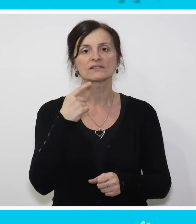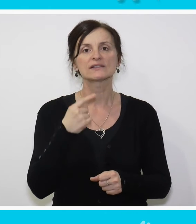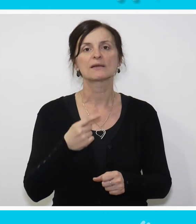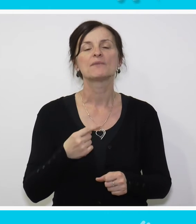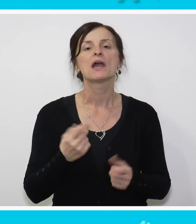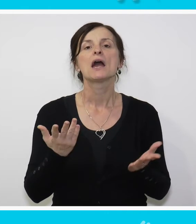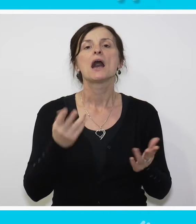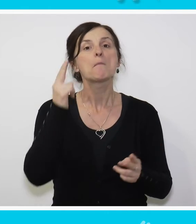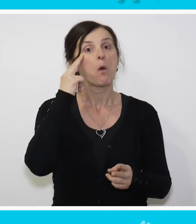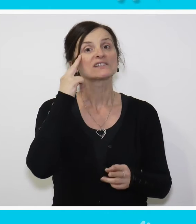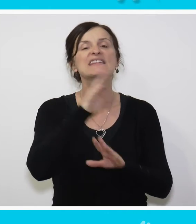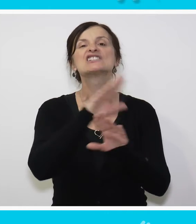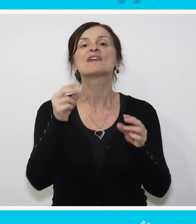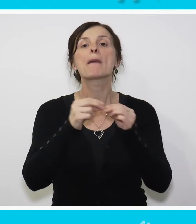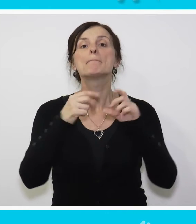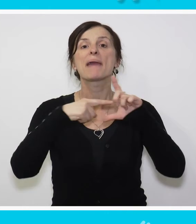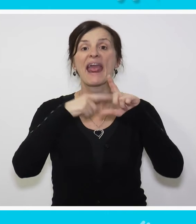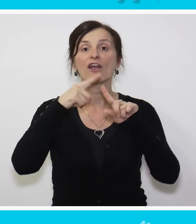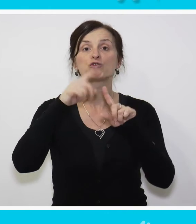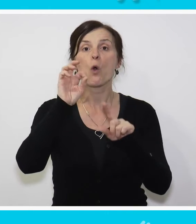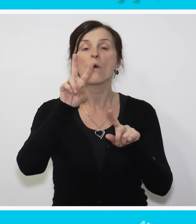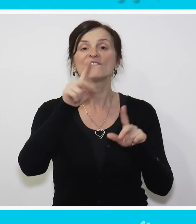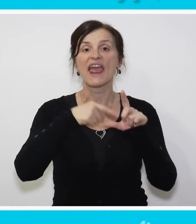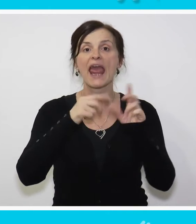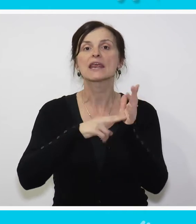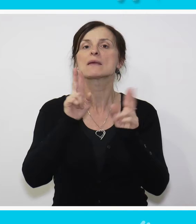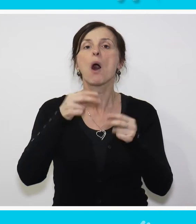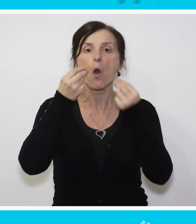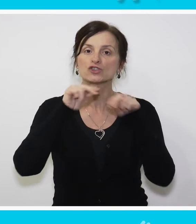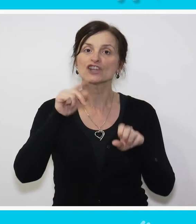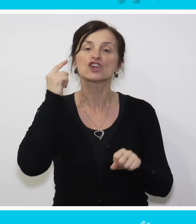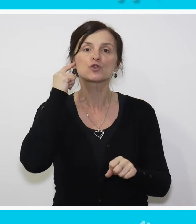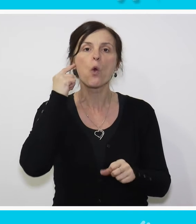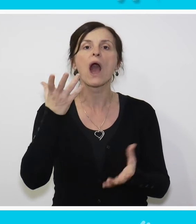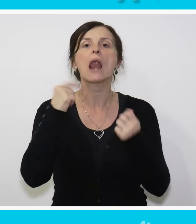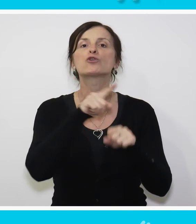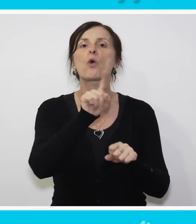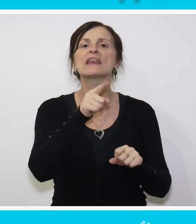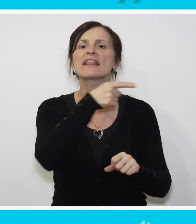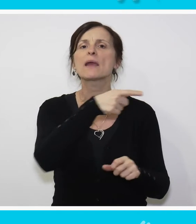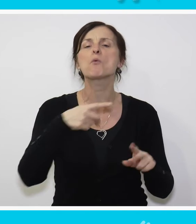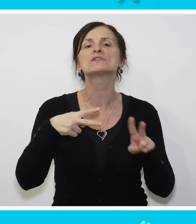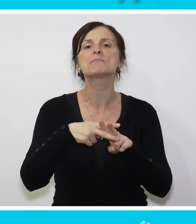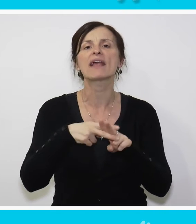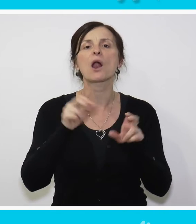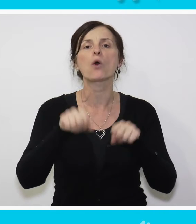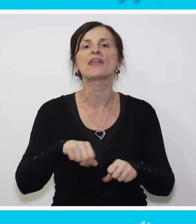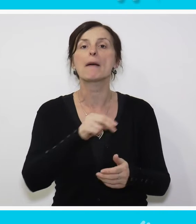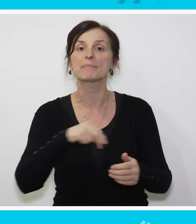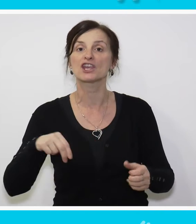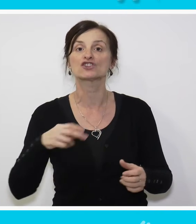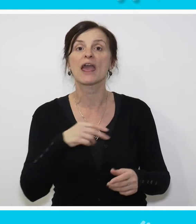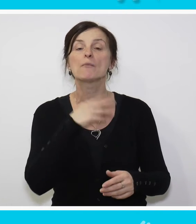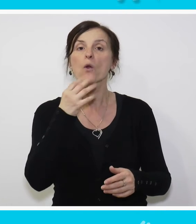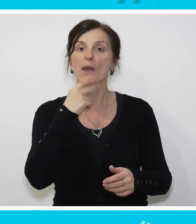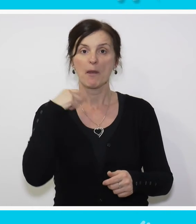Pa poznata nam je Beethoven, na primjer, koji je imao oštićen sluh, ali mu to ga nije ometalo da komponuje onako